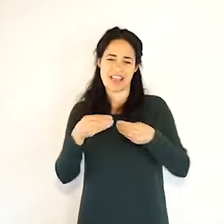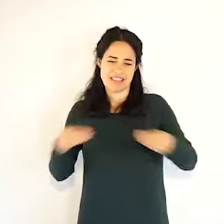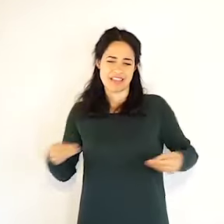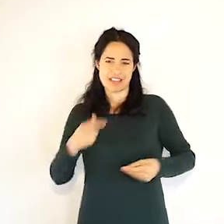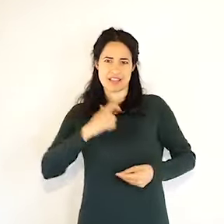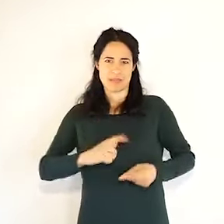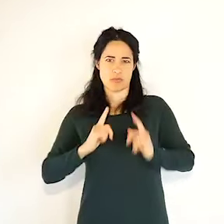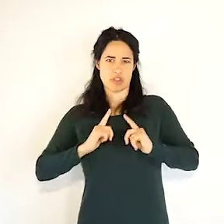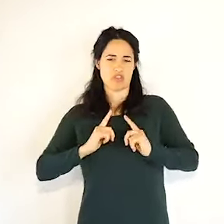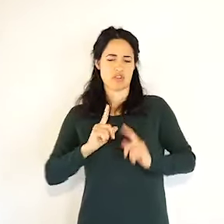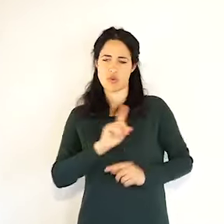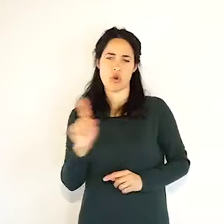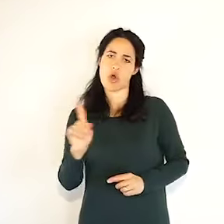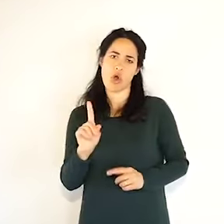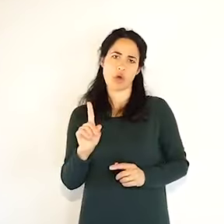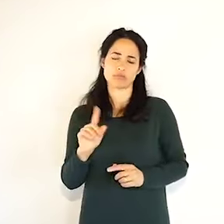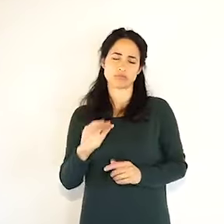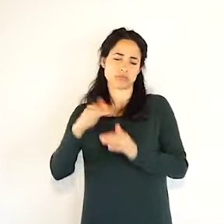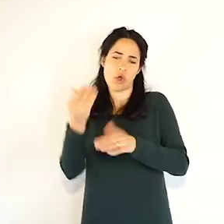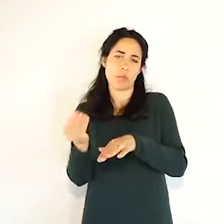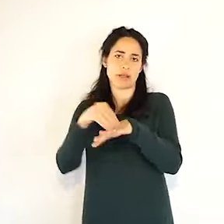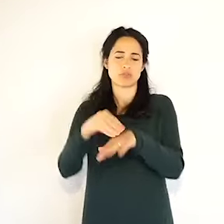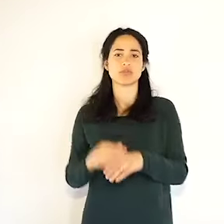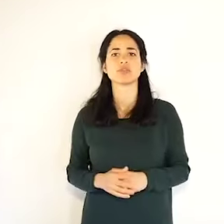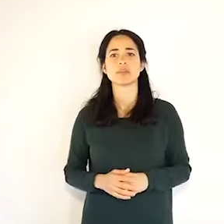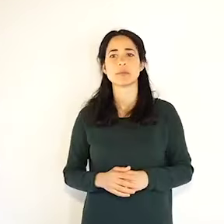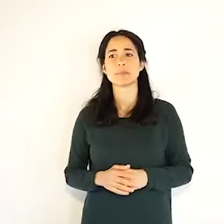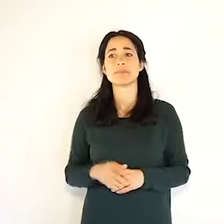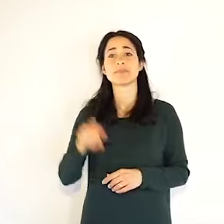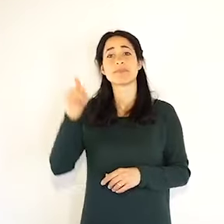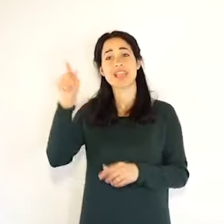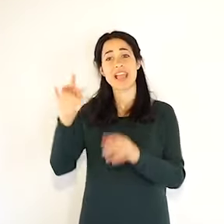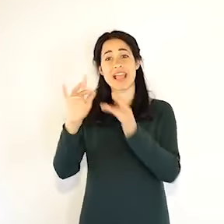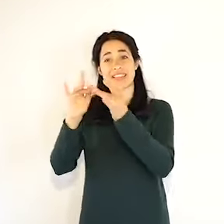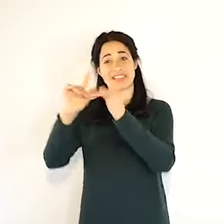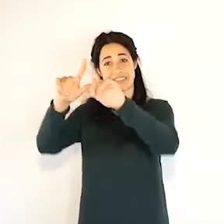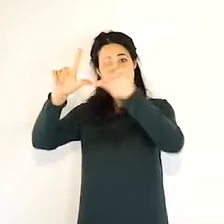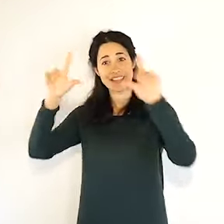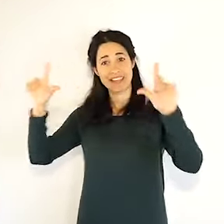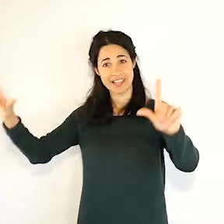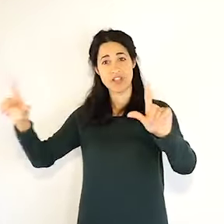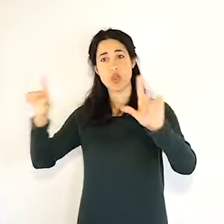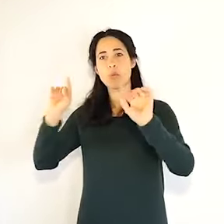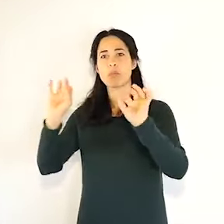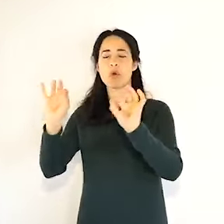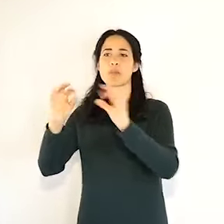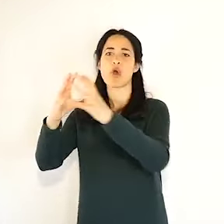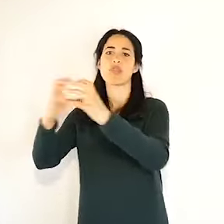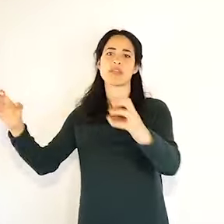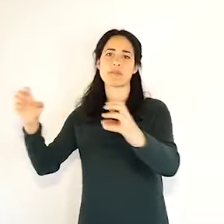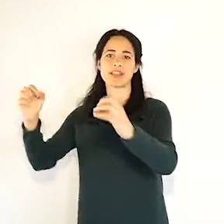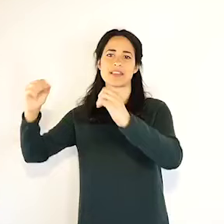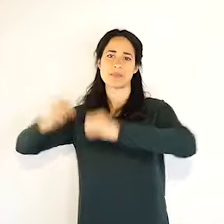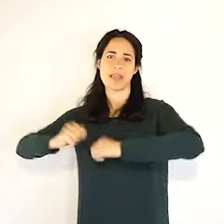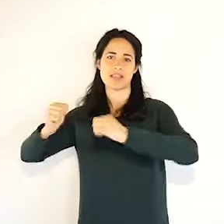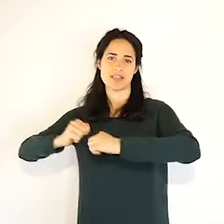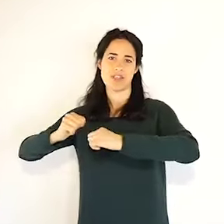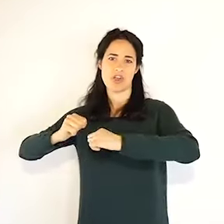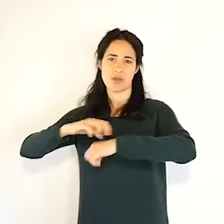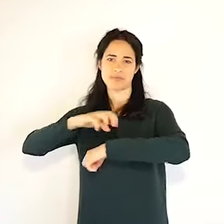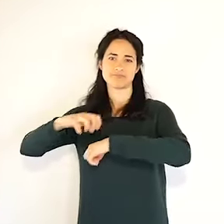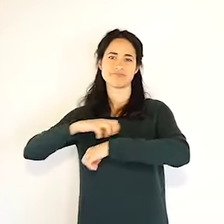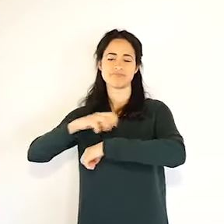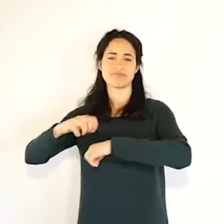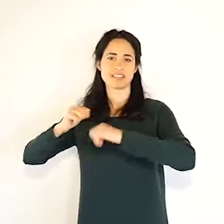dei dispositivi e delle apparecchiature distribuiti a regioni e province autonome di questo Paese. Vi ho già